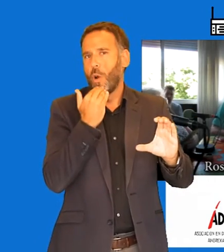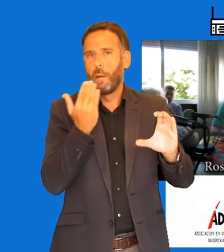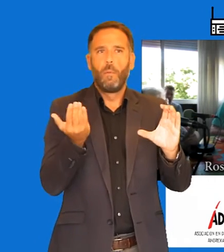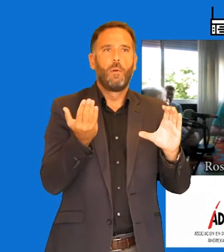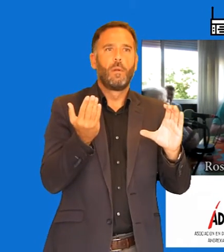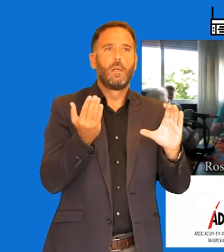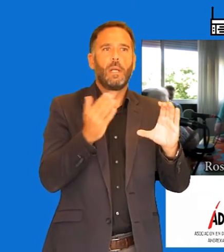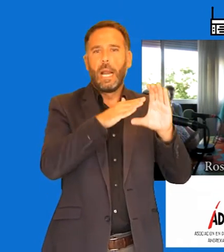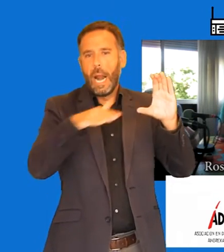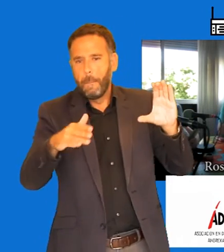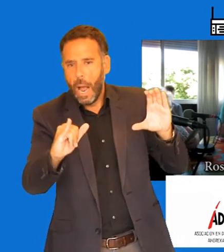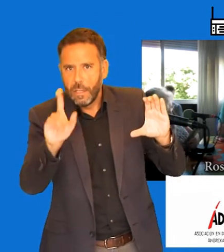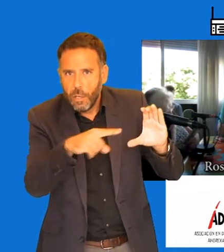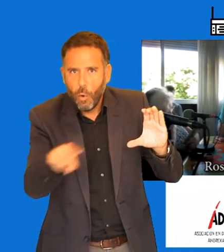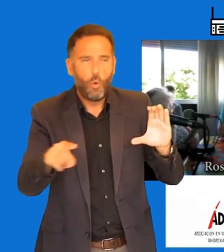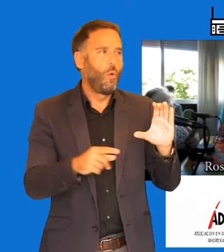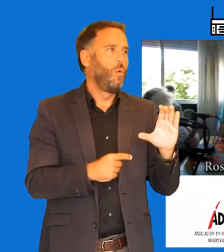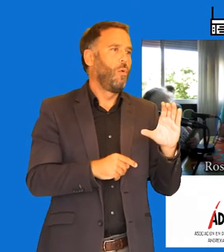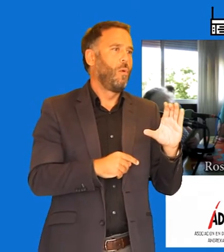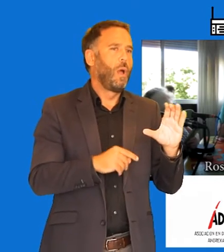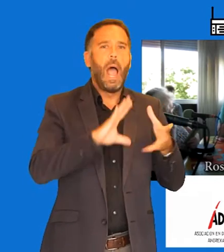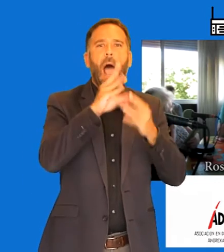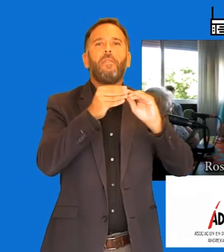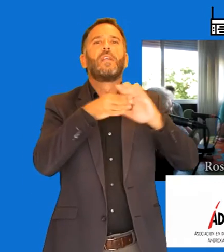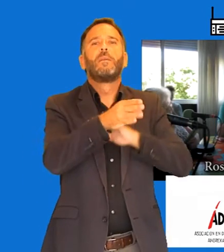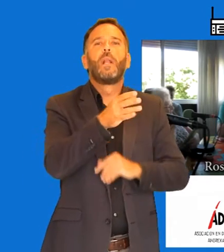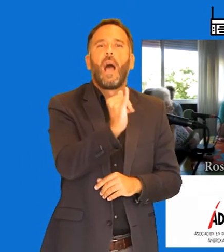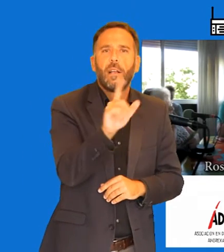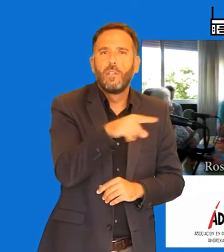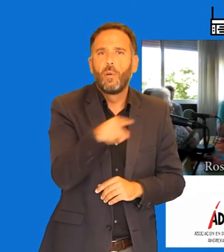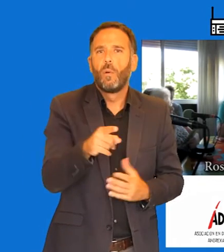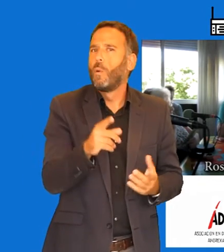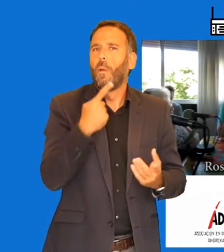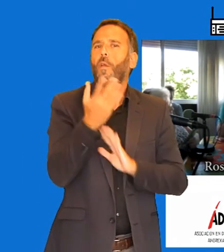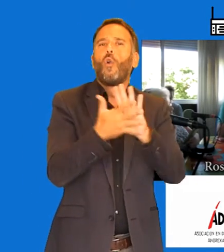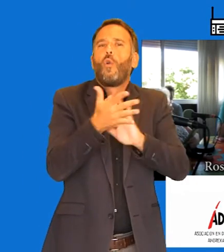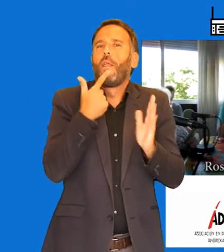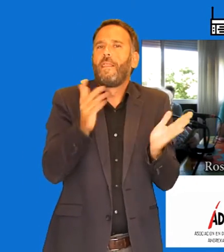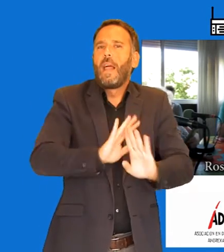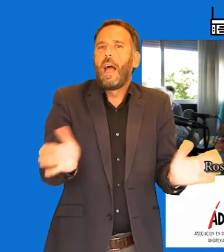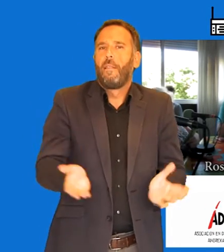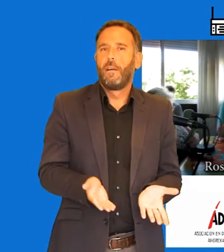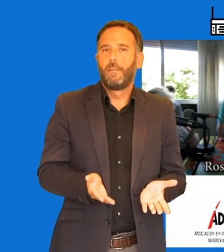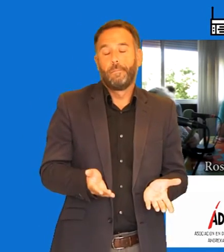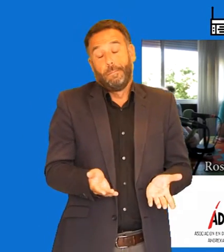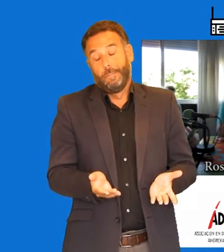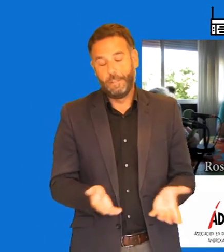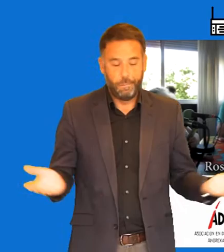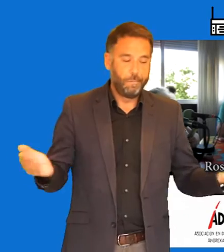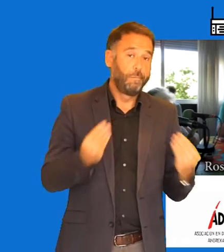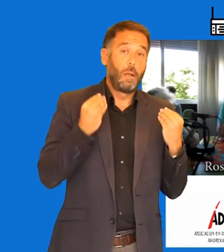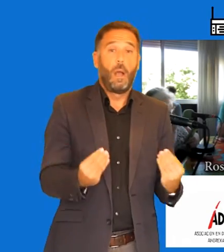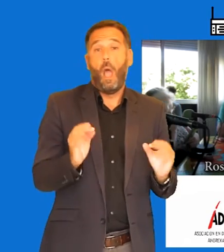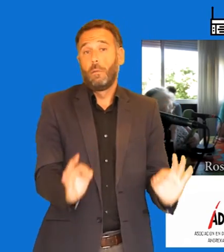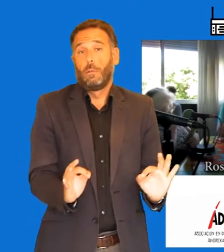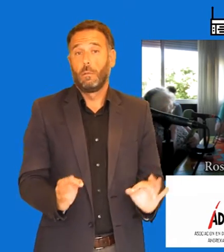si tiene rampas, cuál es la accesibilidad que tiene el autobús. Sí, es que eso es lo que hay. Eso es lo que hay. Pero bueno, mientras siga